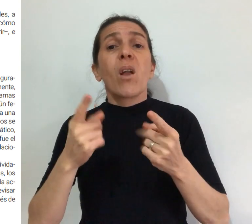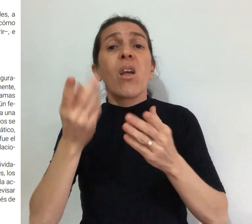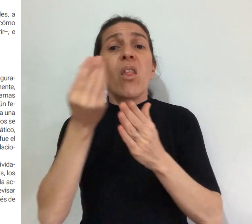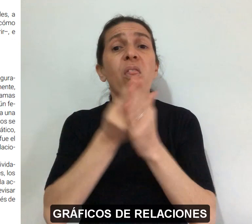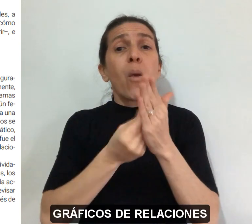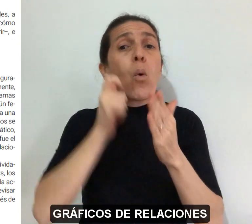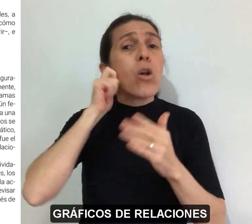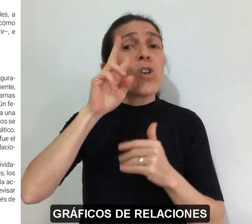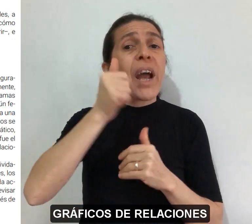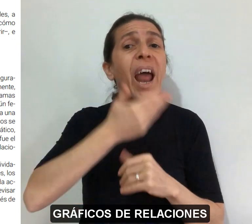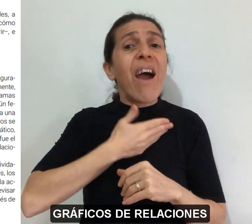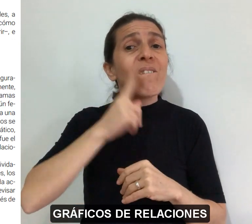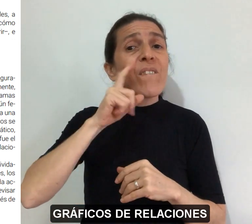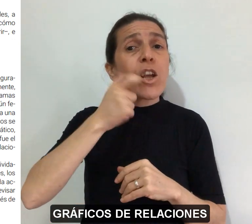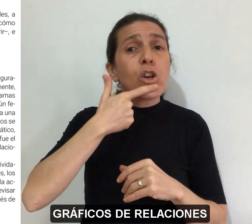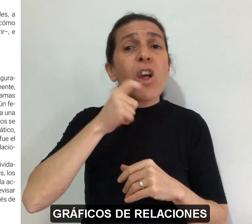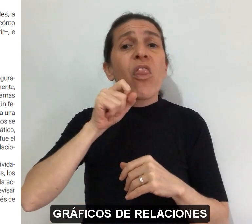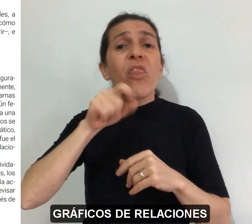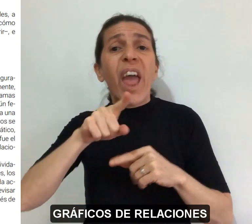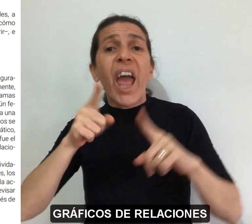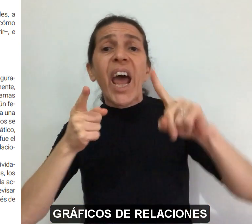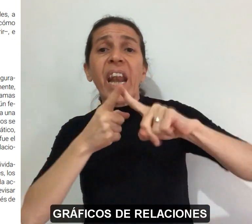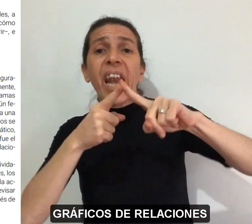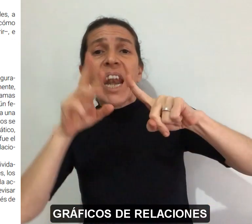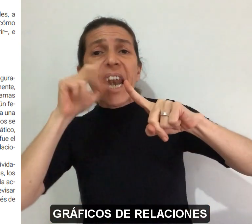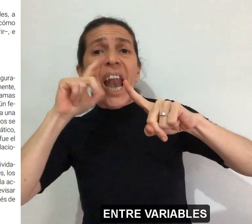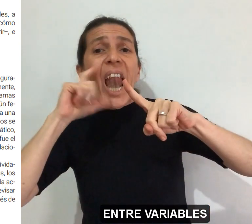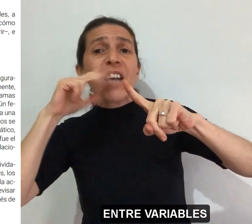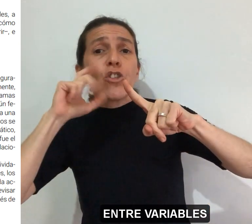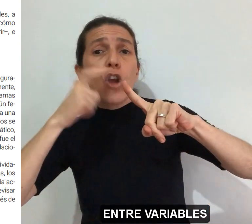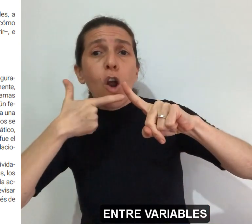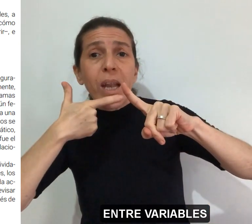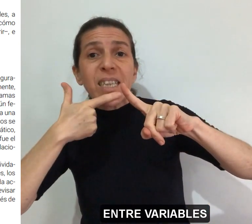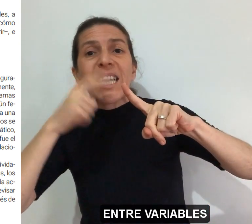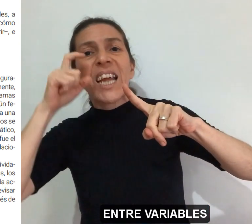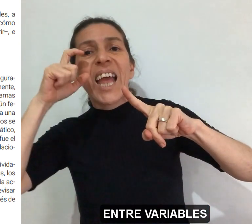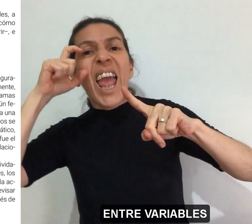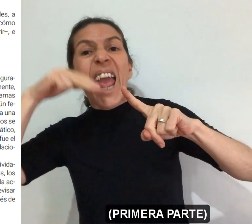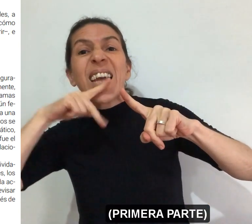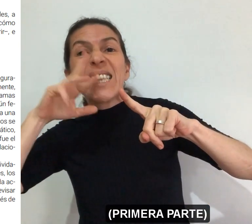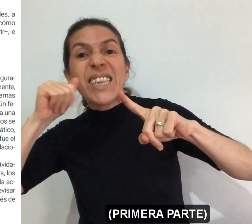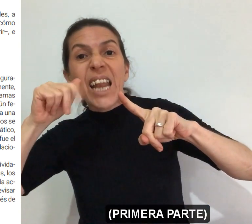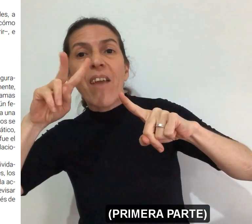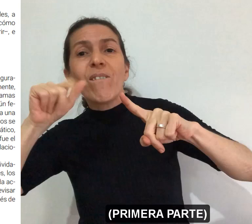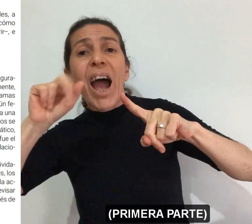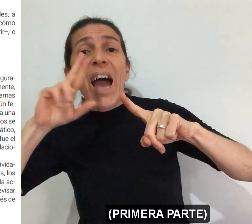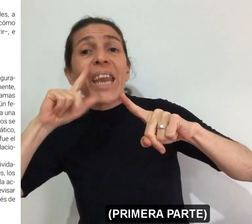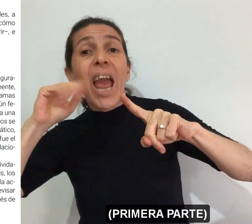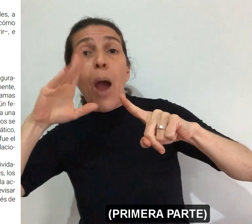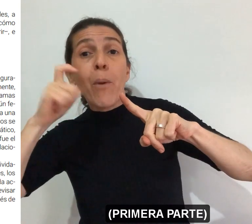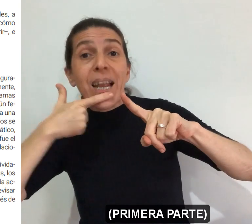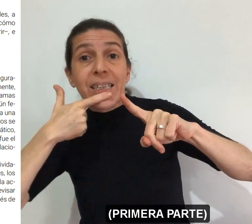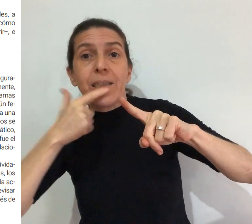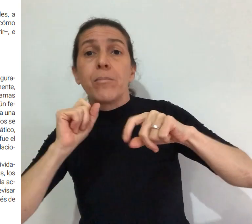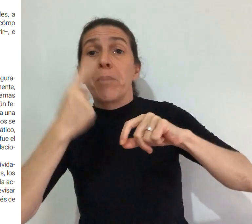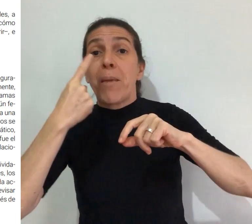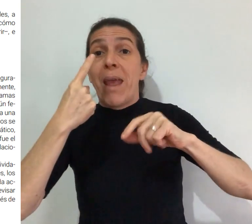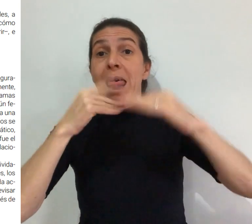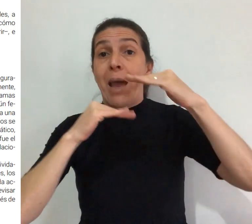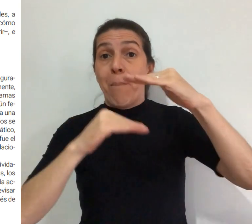Gráficos de relaciones entre variables. Primera parte.